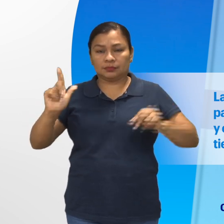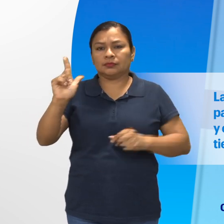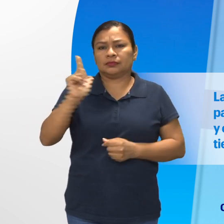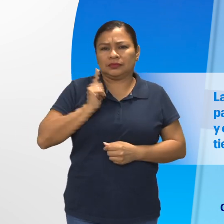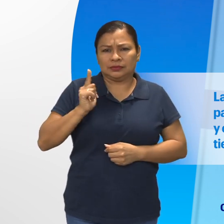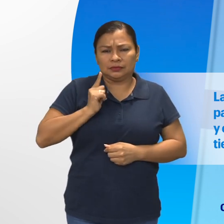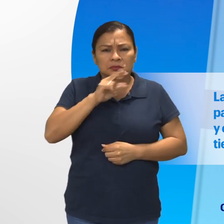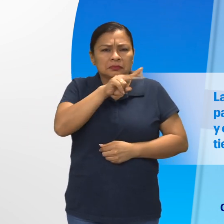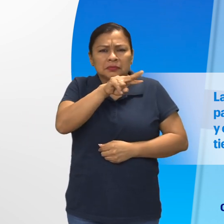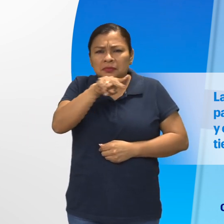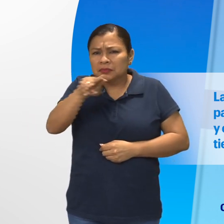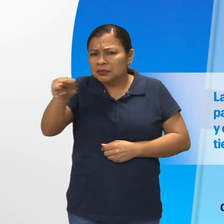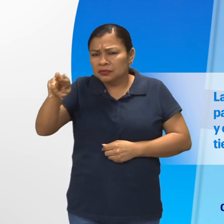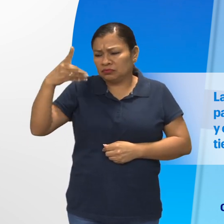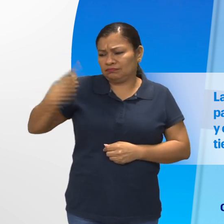y tienen las mismas obligaciones